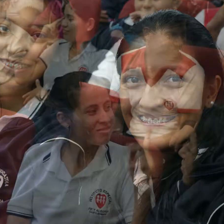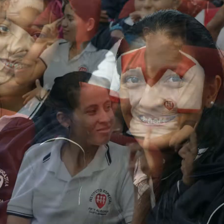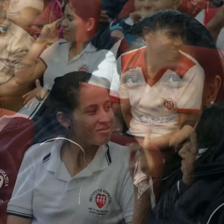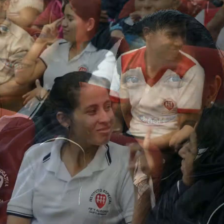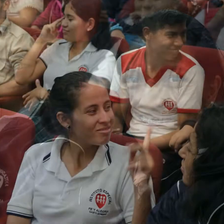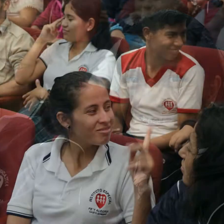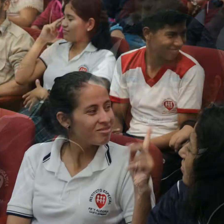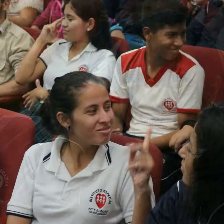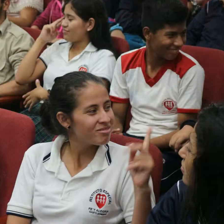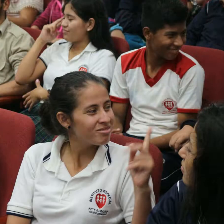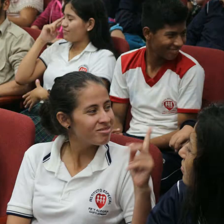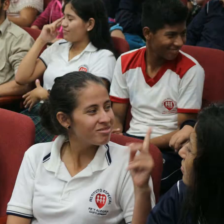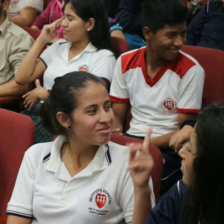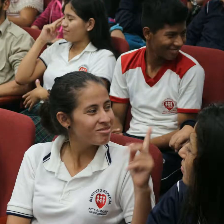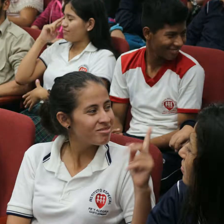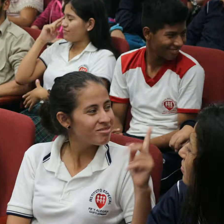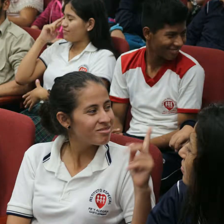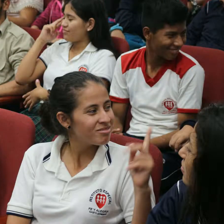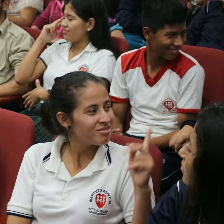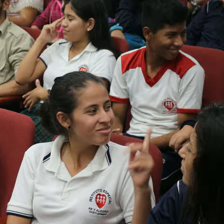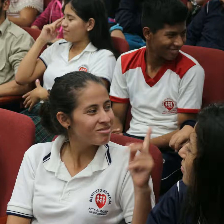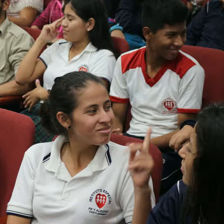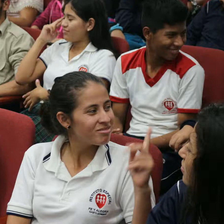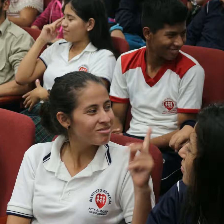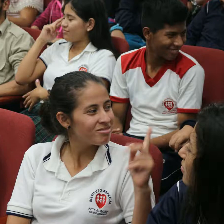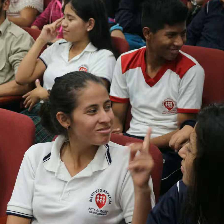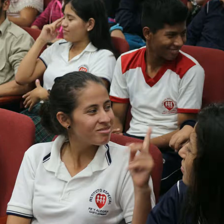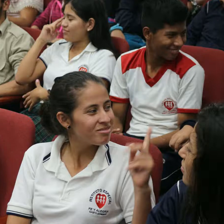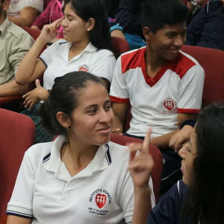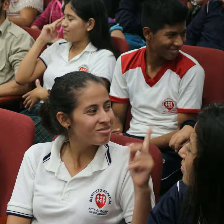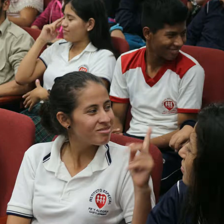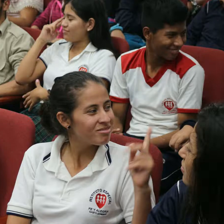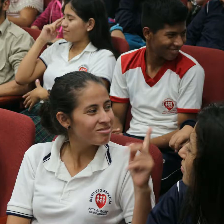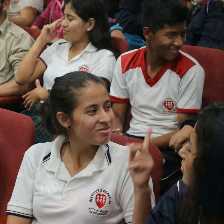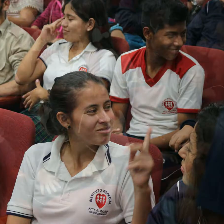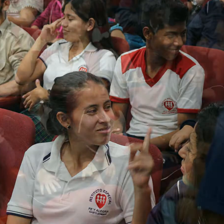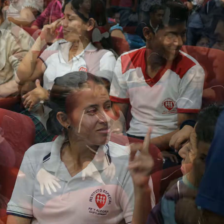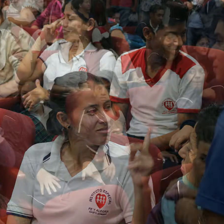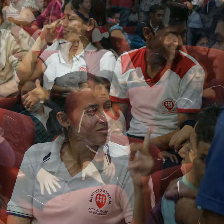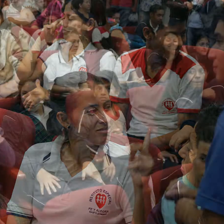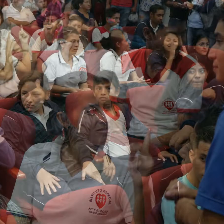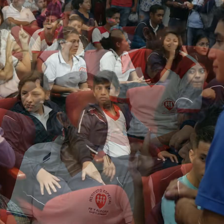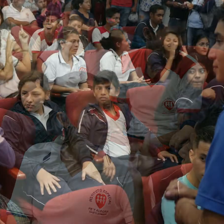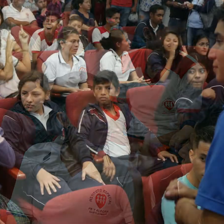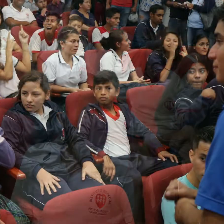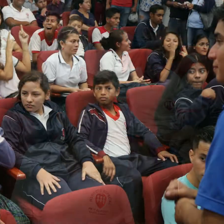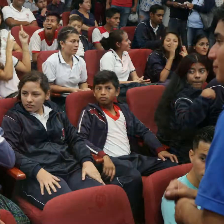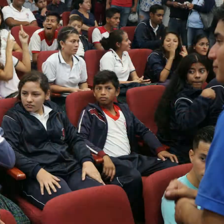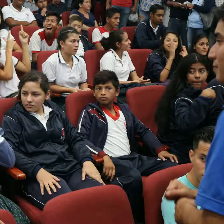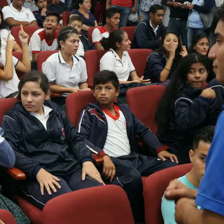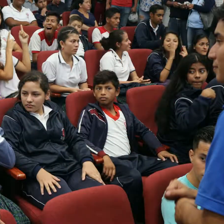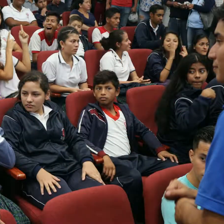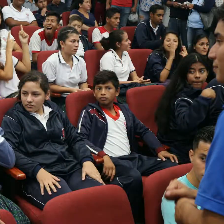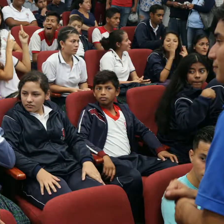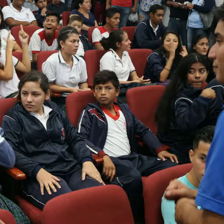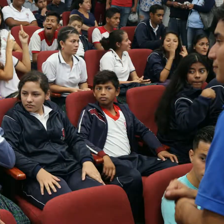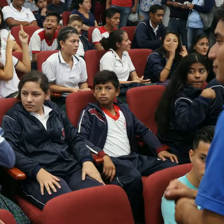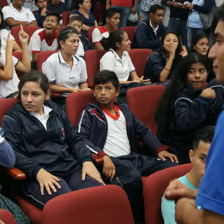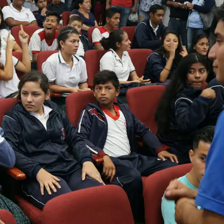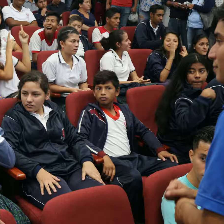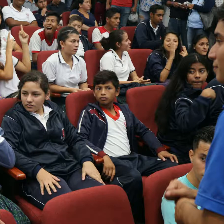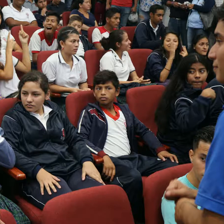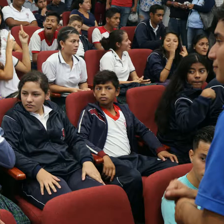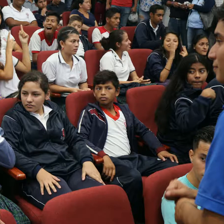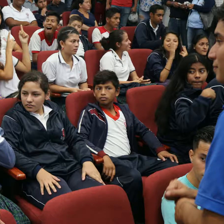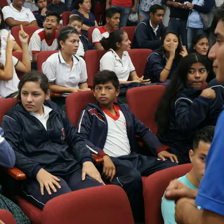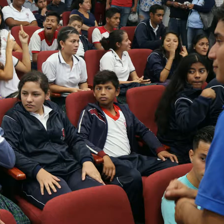incorporar un trato diferenciado en la educación especializada asimismo en el artículo 29 habla